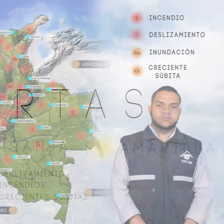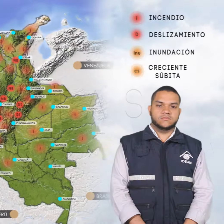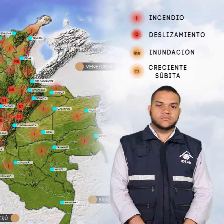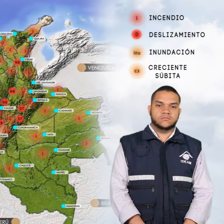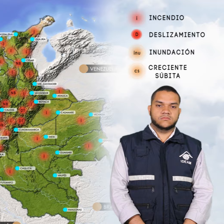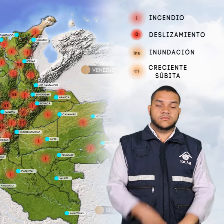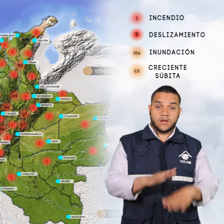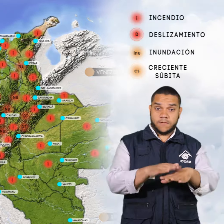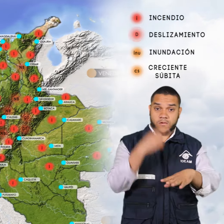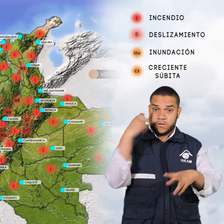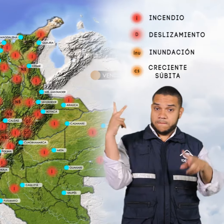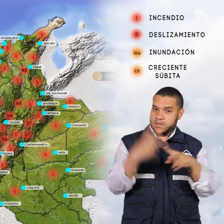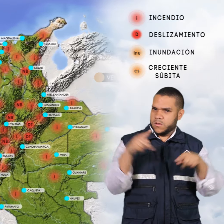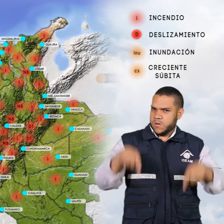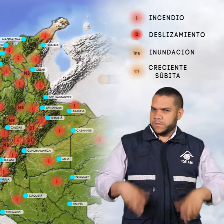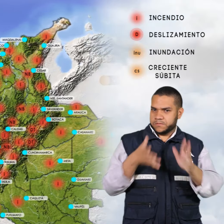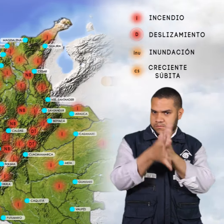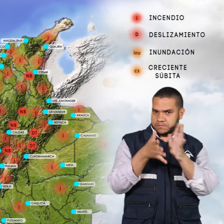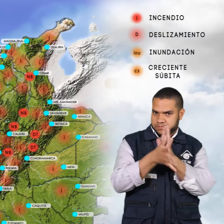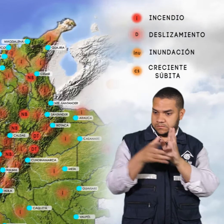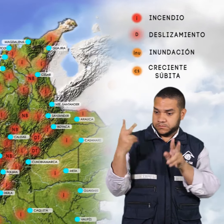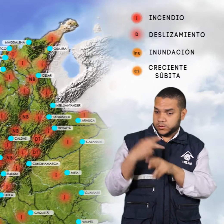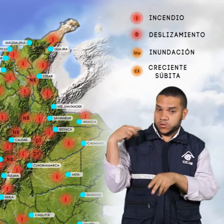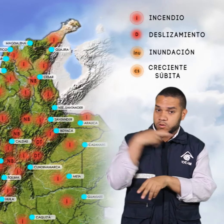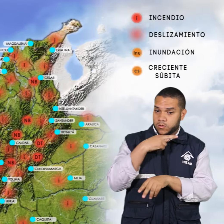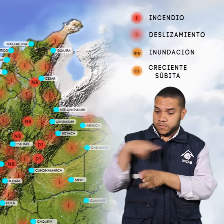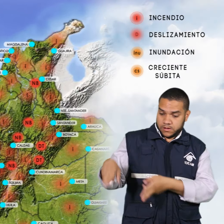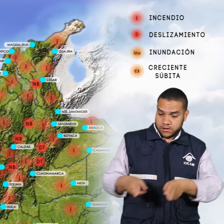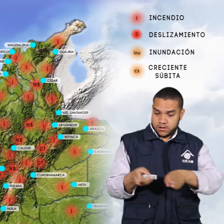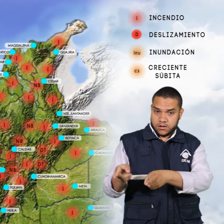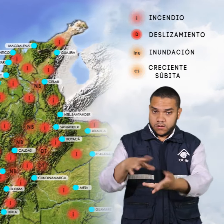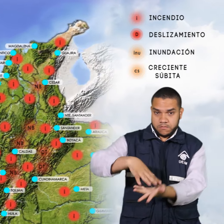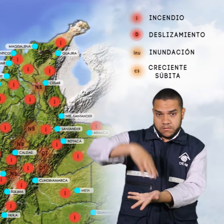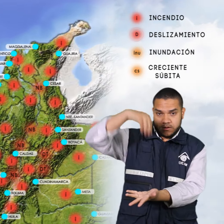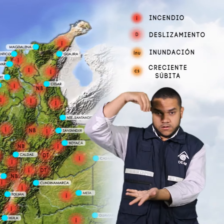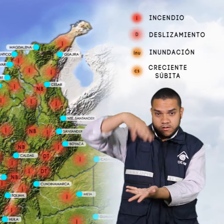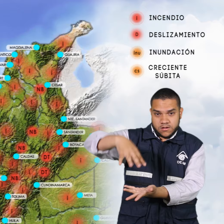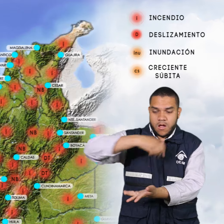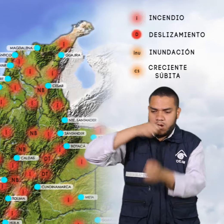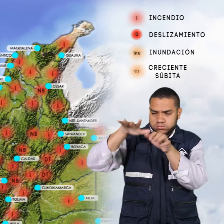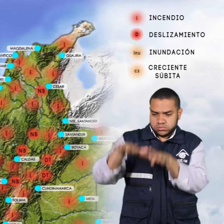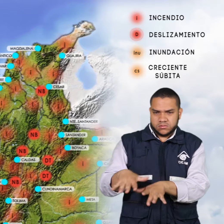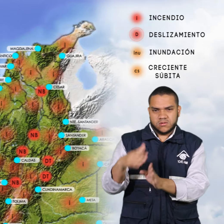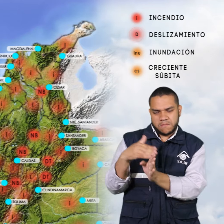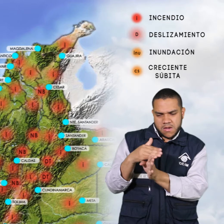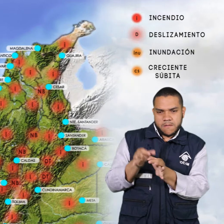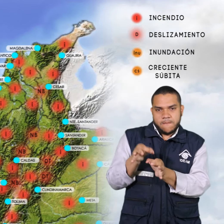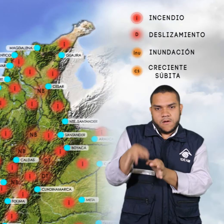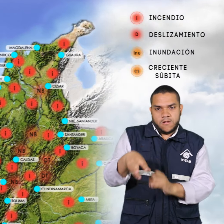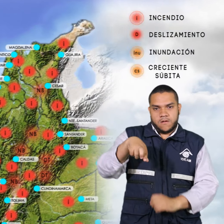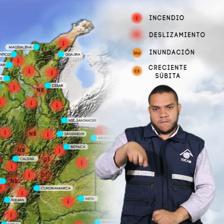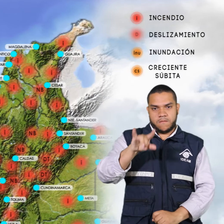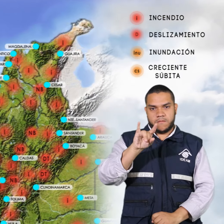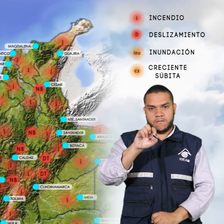las alertas vigentes para el día de hoy son alerta roja por niveles bajos del río magdalena especialmente en la cuenca media en el tramo